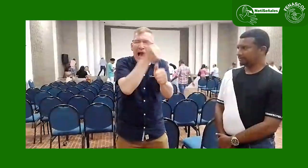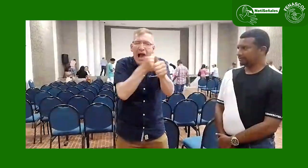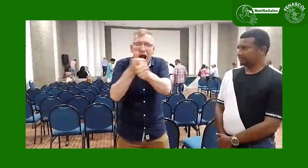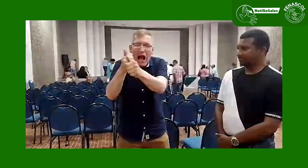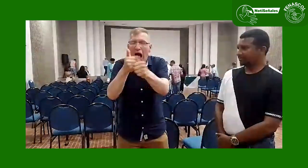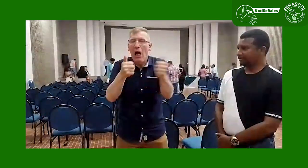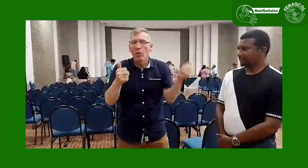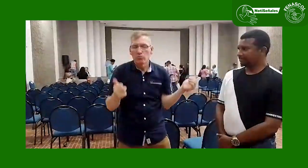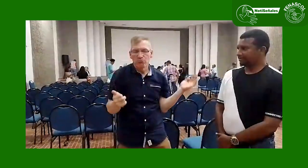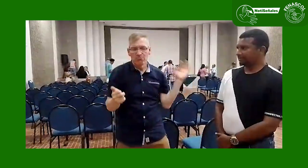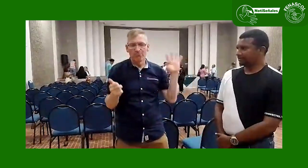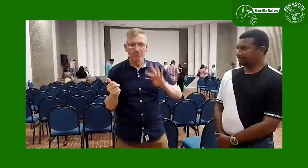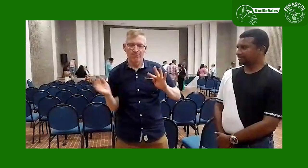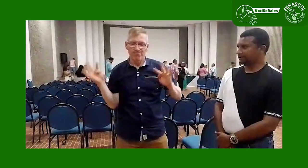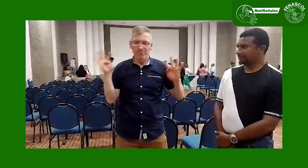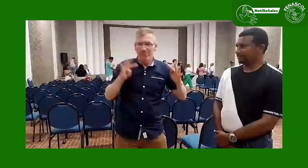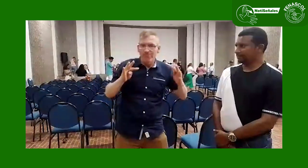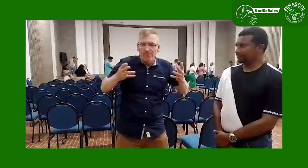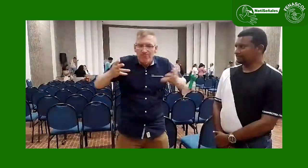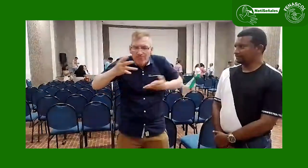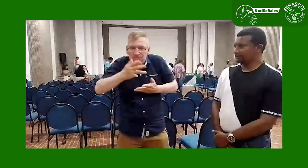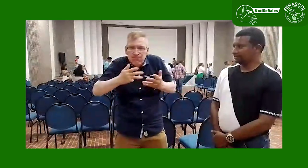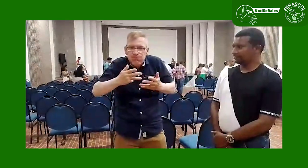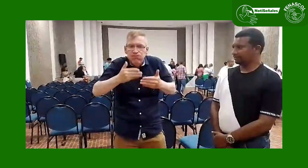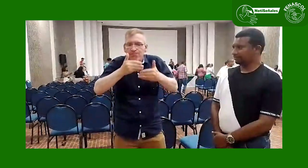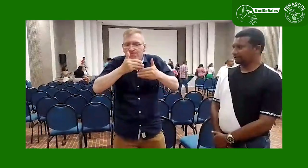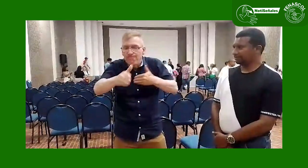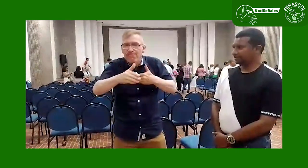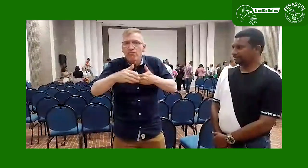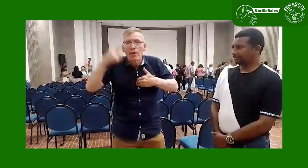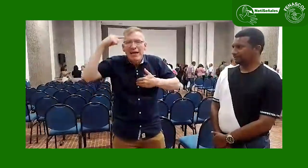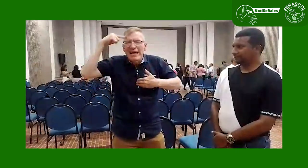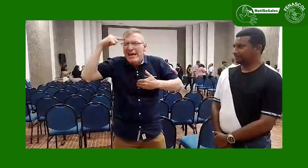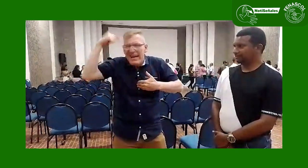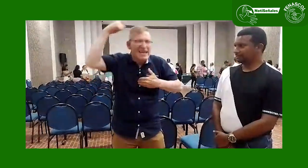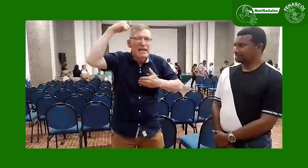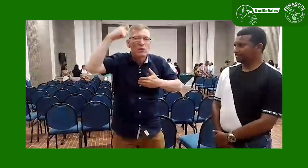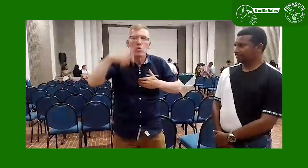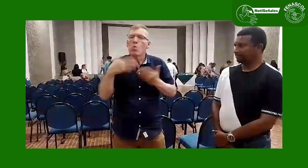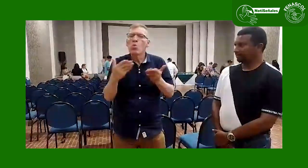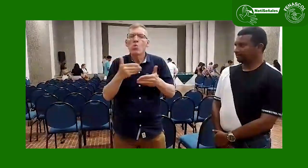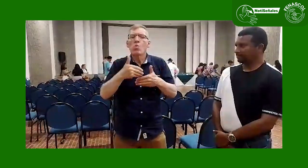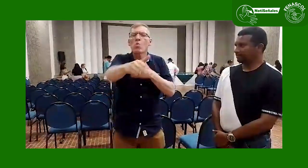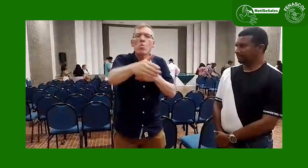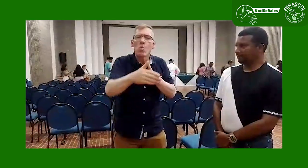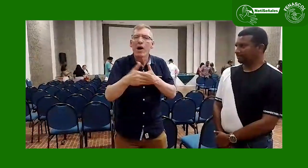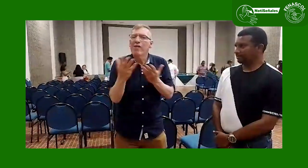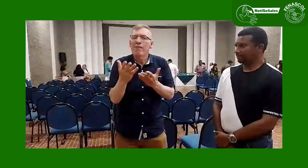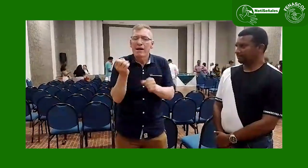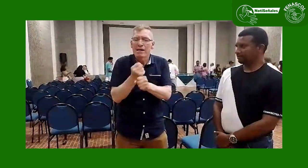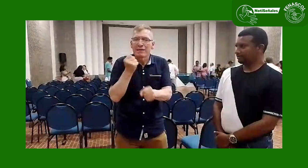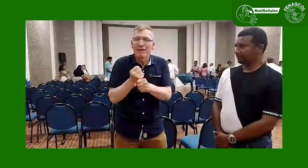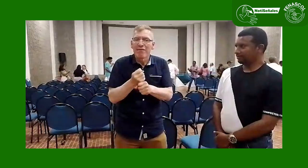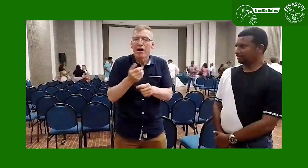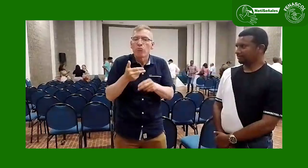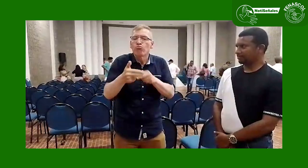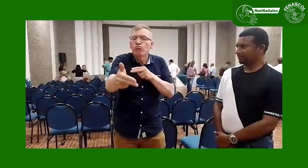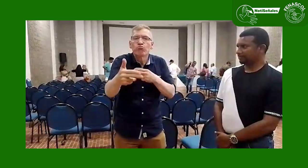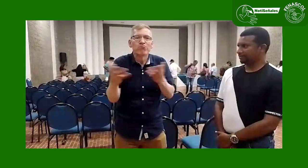representantes y participantes del lugar. Este análisis se enfocó en los retos y el trabajo que se avecina.